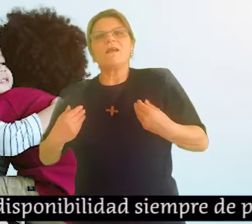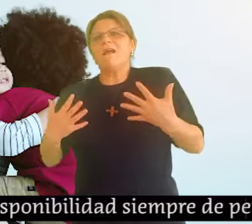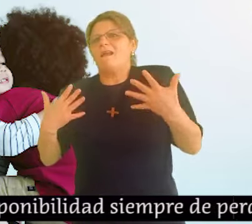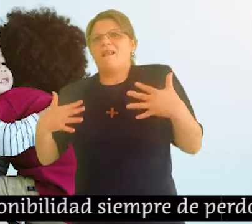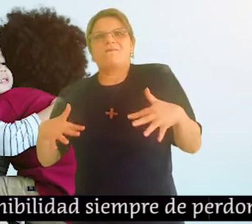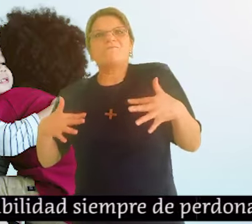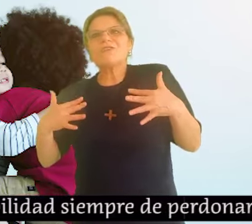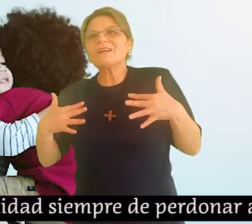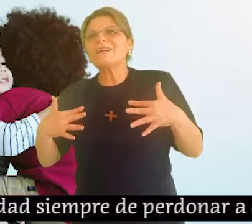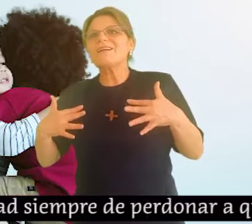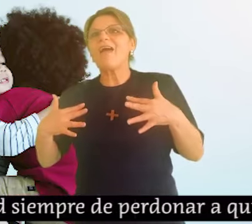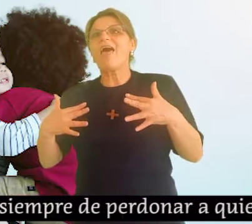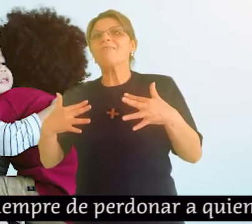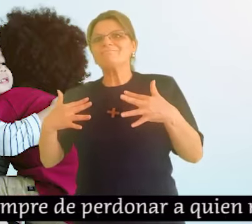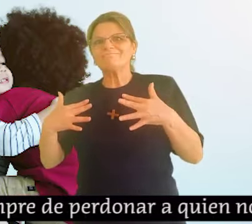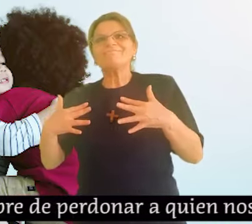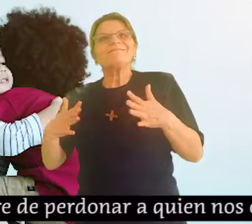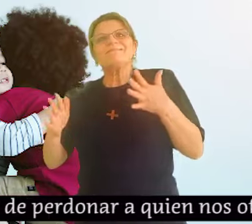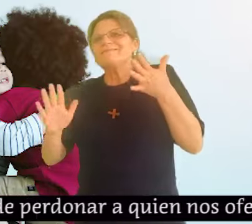Oremos